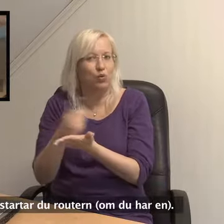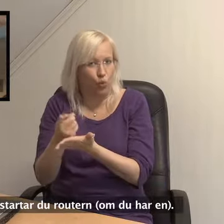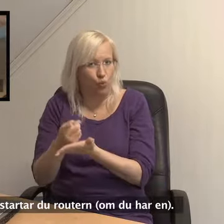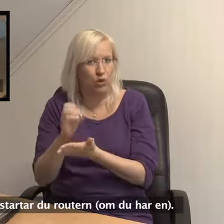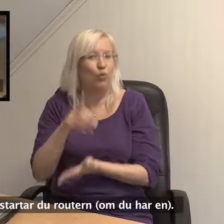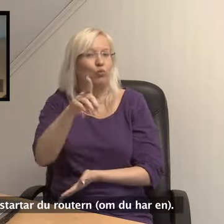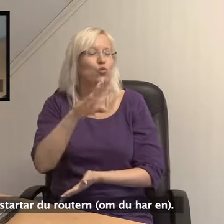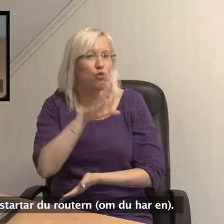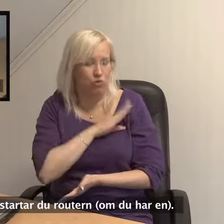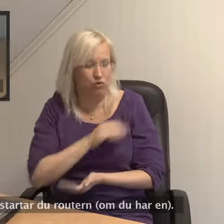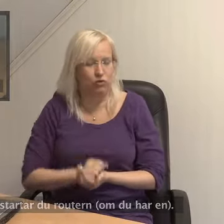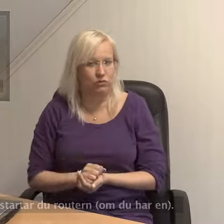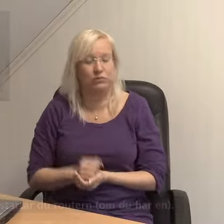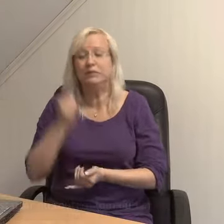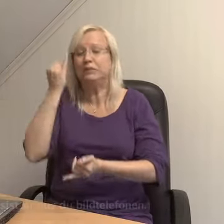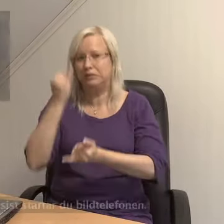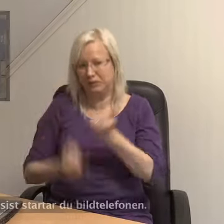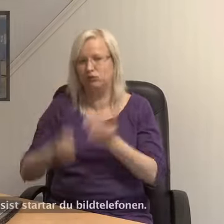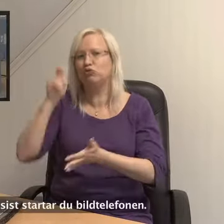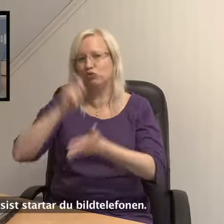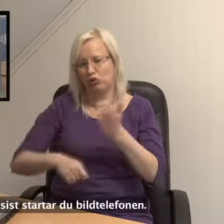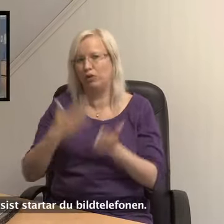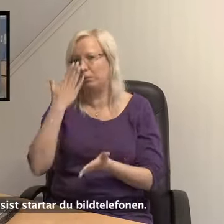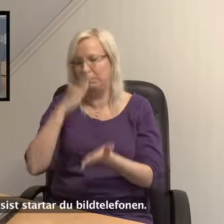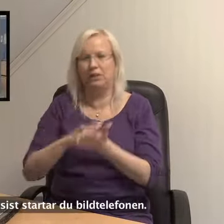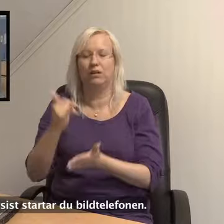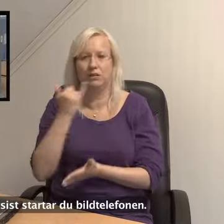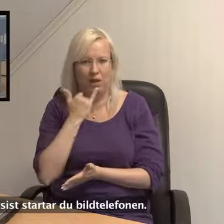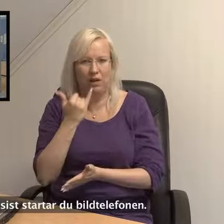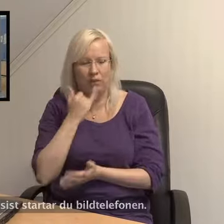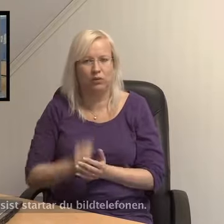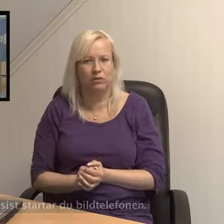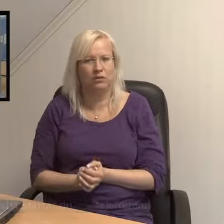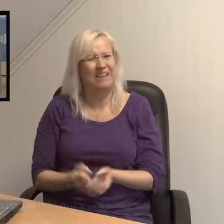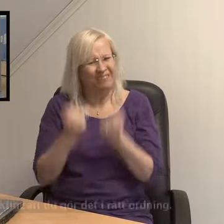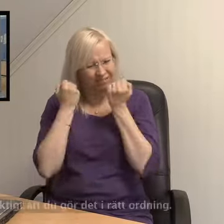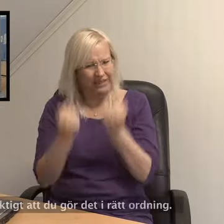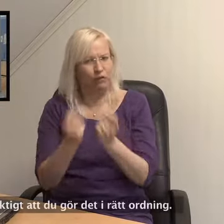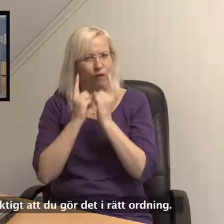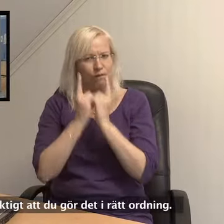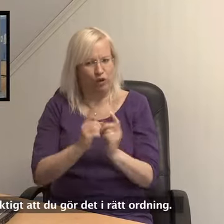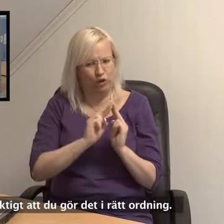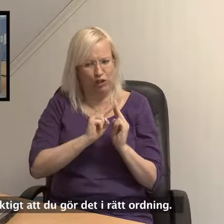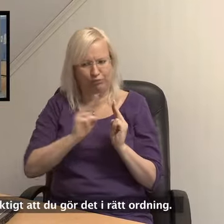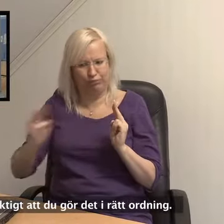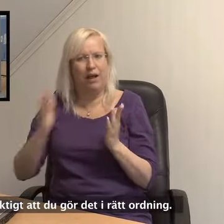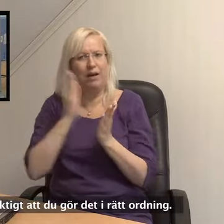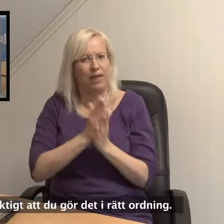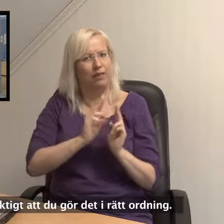du routern om du har en. Till sist startar du bildtelefonen. Det är viktigt att du gör det i rätt